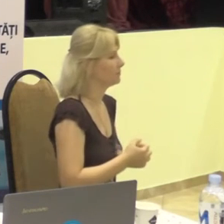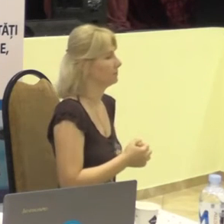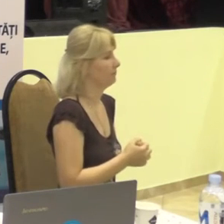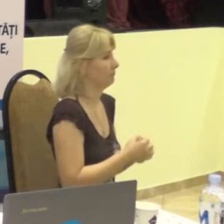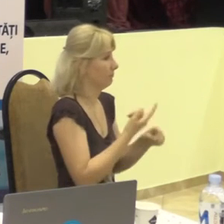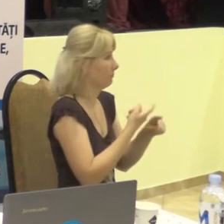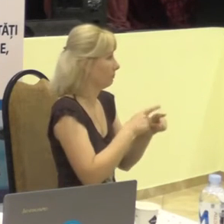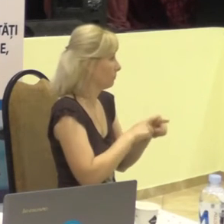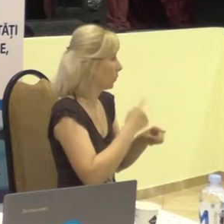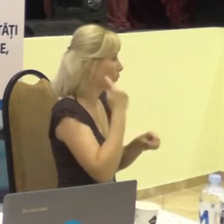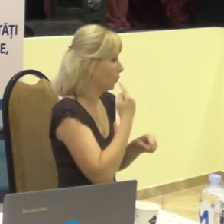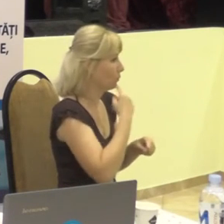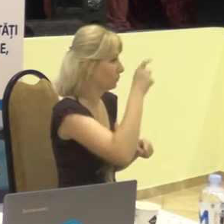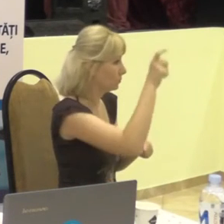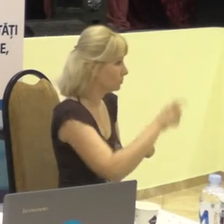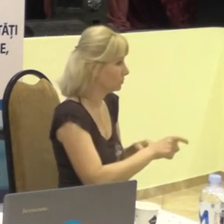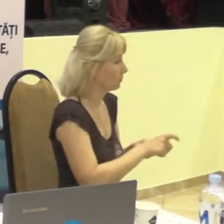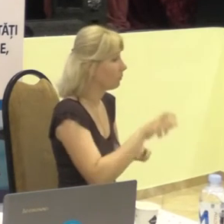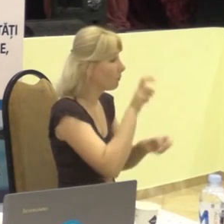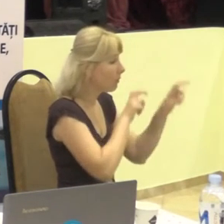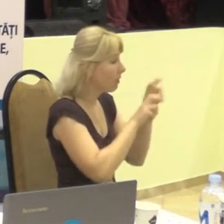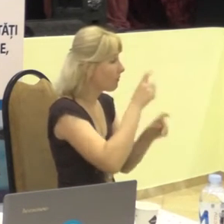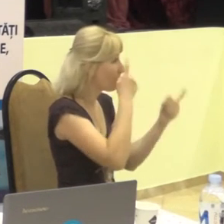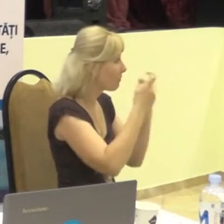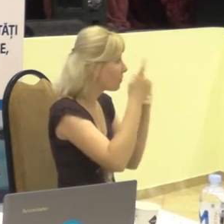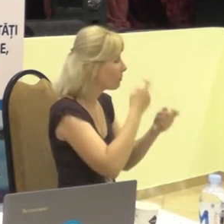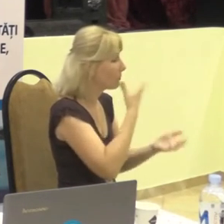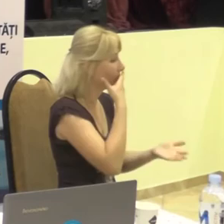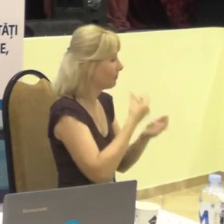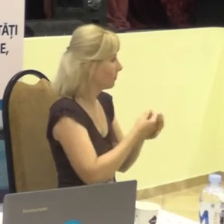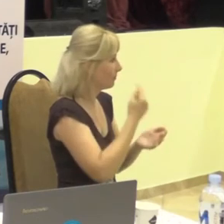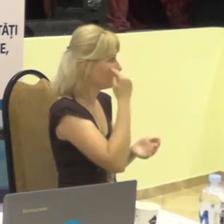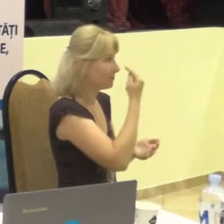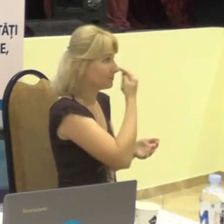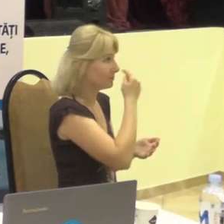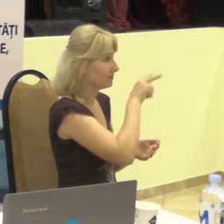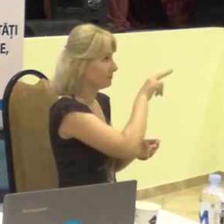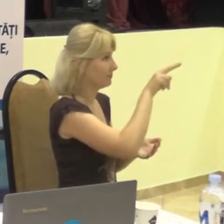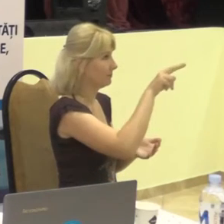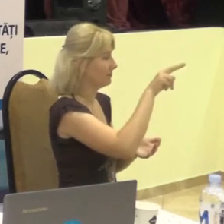Persoana cu deficiență de auz își caută informația la nivelul ochilor,